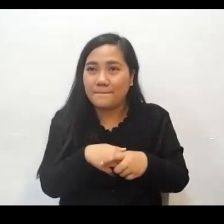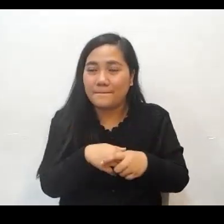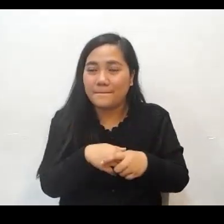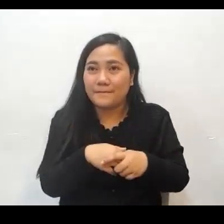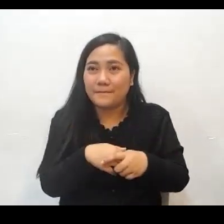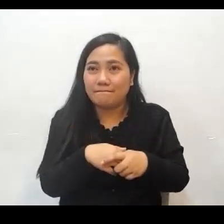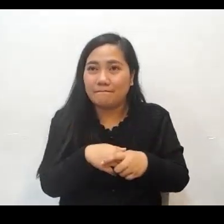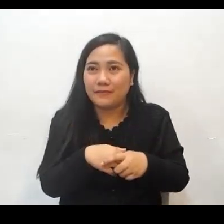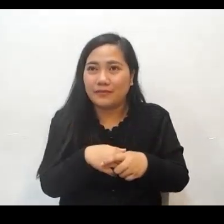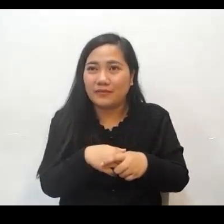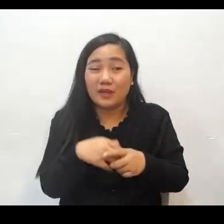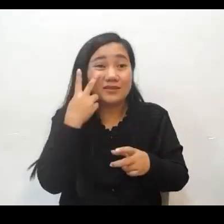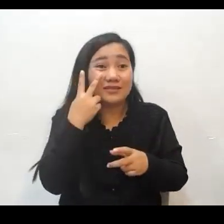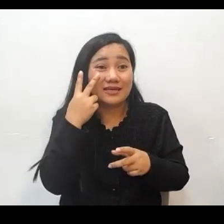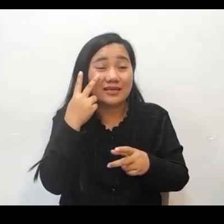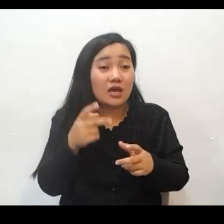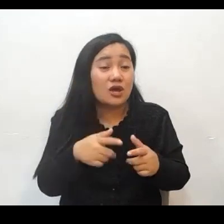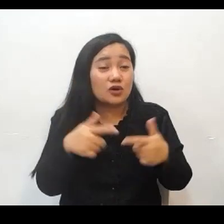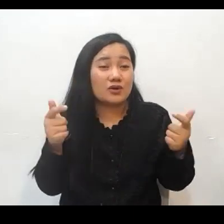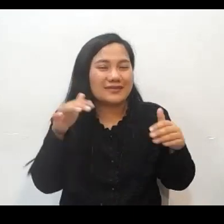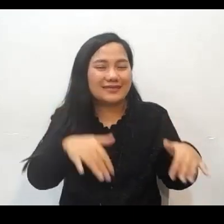At naroon po yung barko.